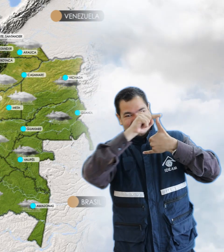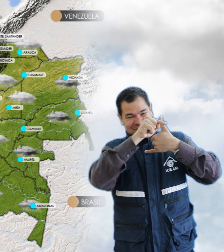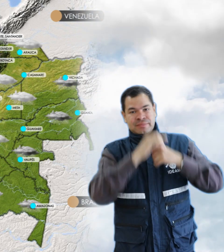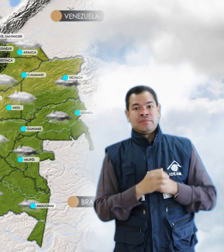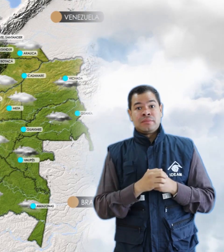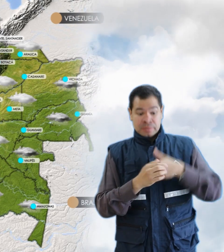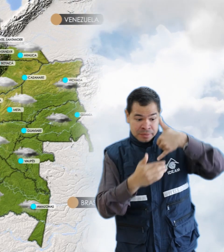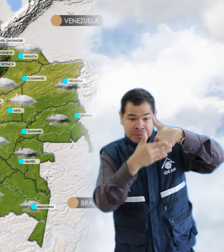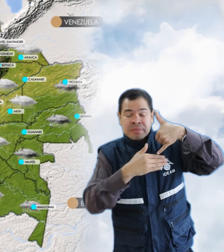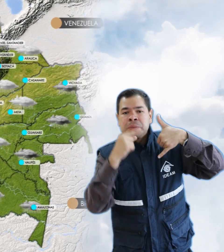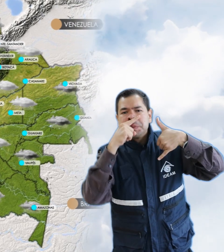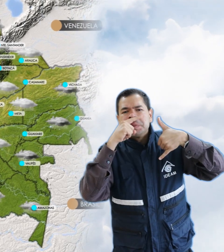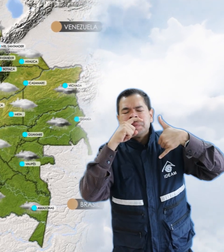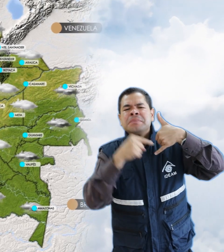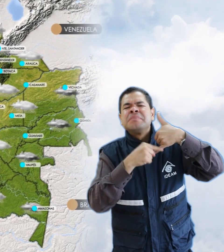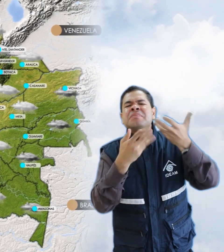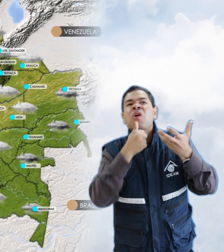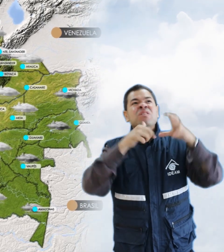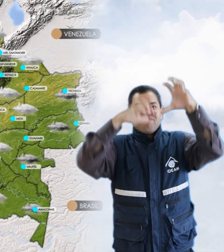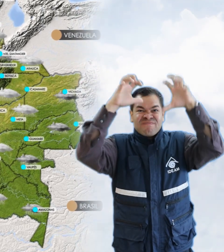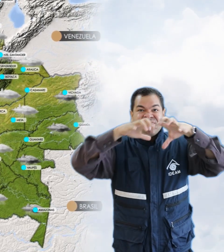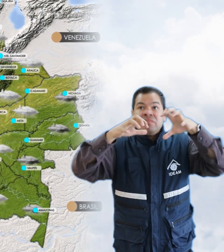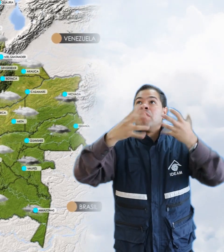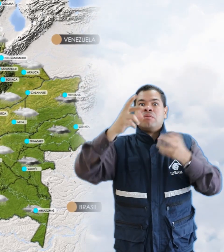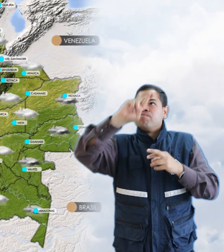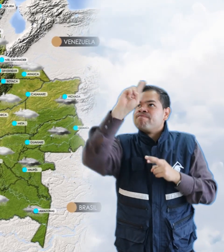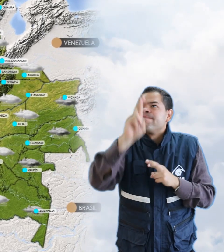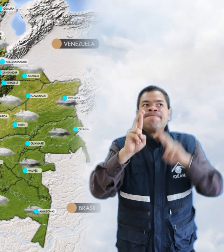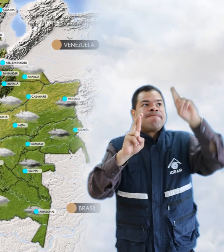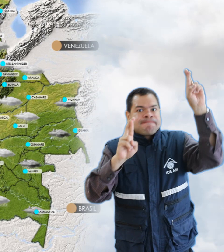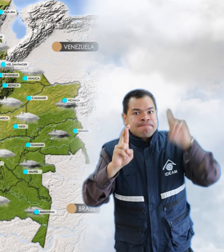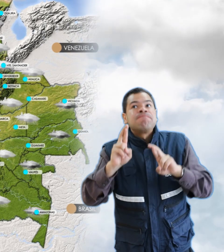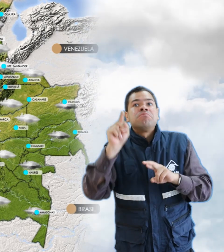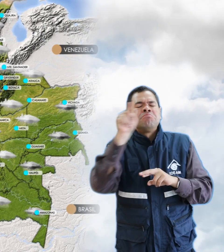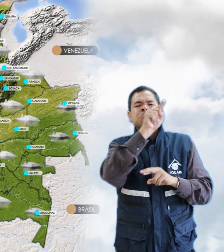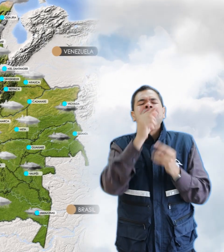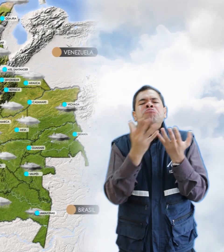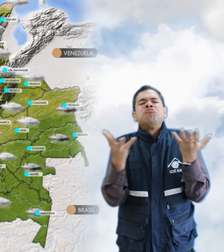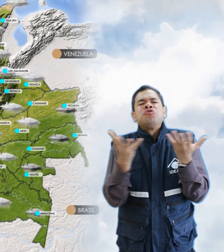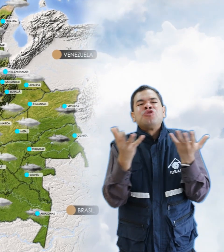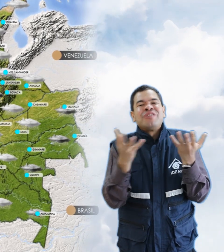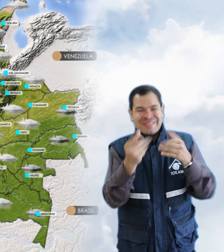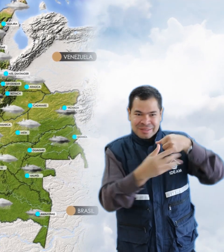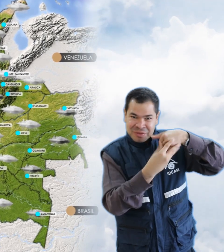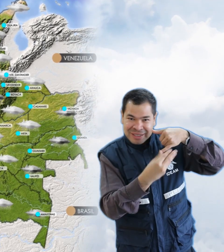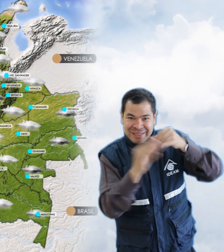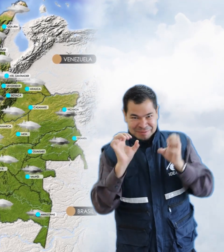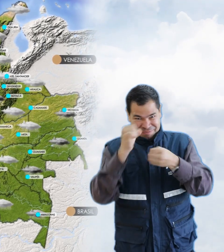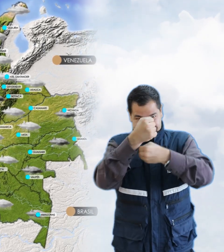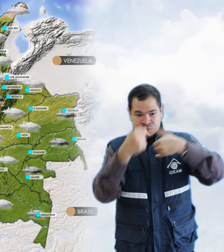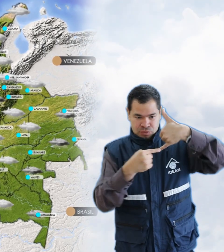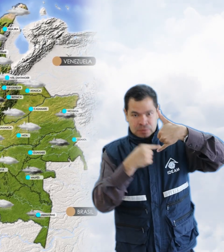Amazonía se estiman lluvias acompañadas en algunos casos de tormentas eléctricas en sectores de Guainía, Baupés y